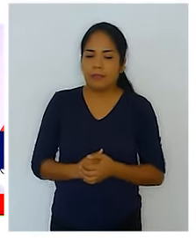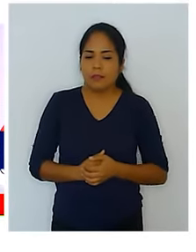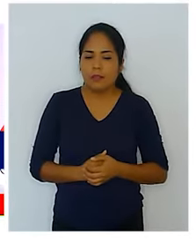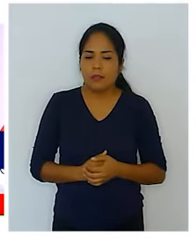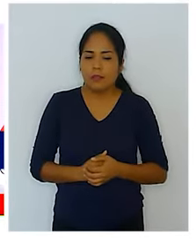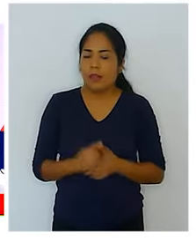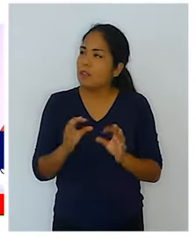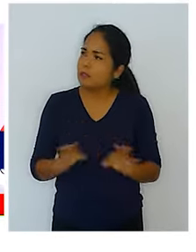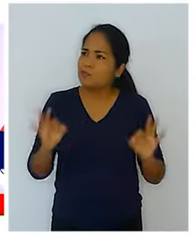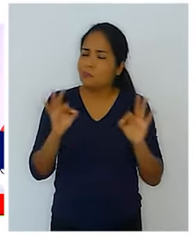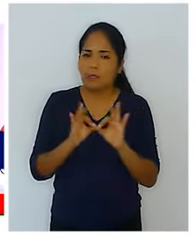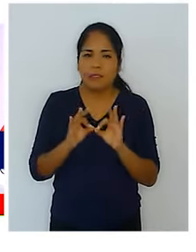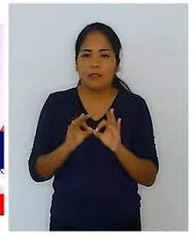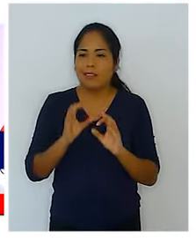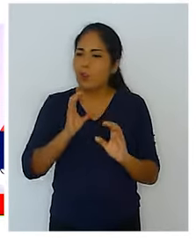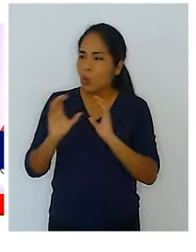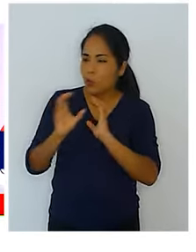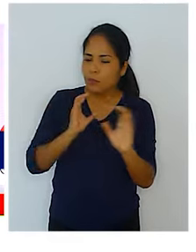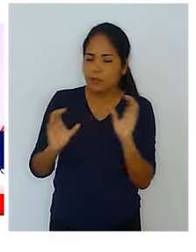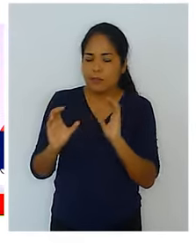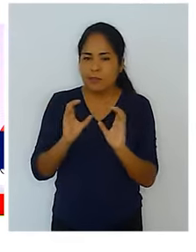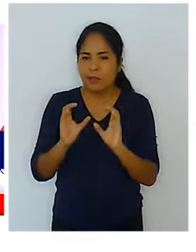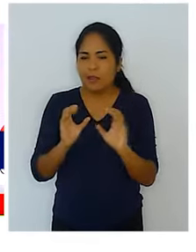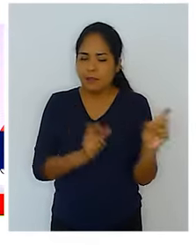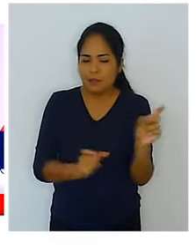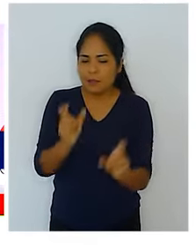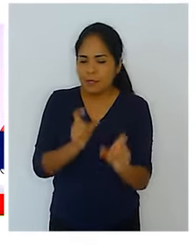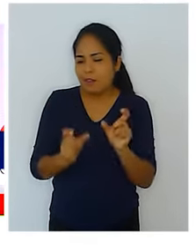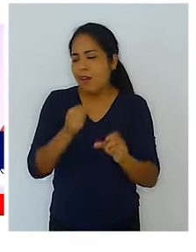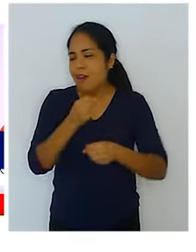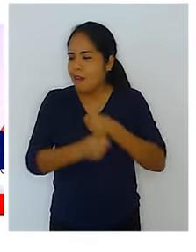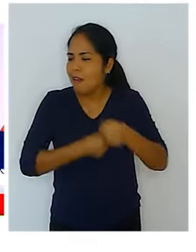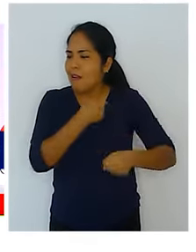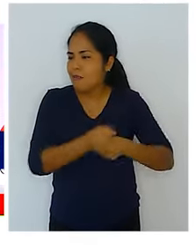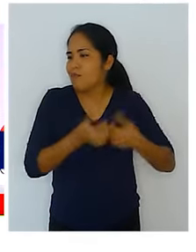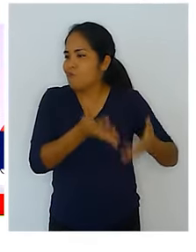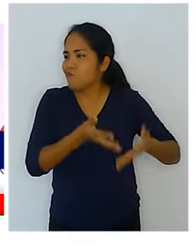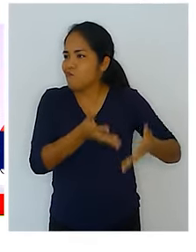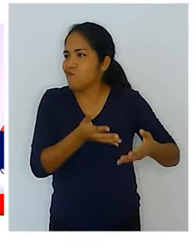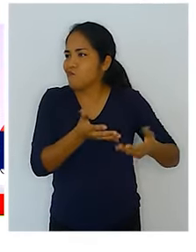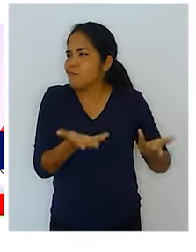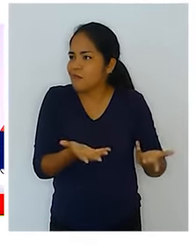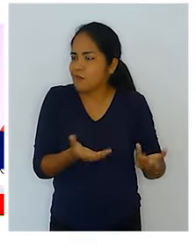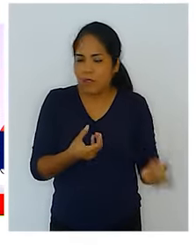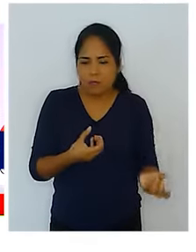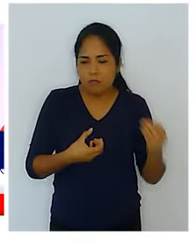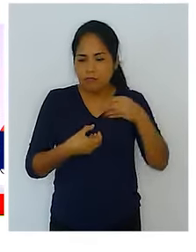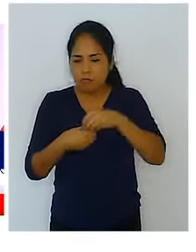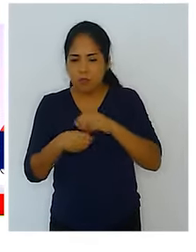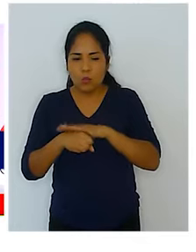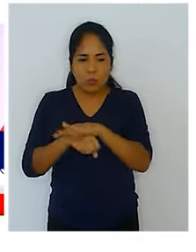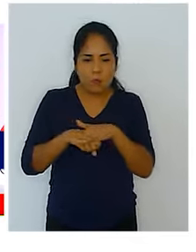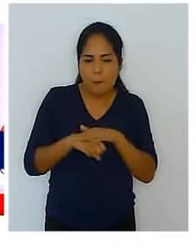importante es poder en este momento hablar de una población que hacía años estaba en pie de lucha por intentar ser